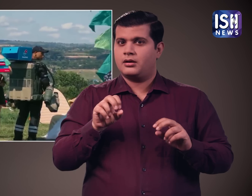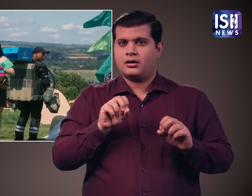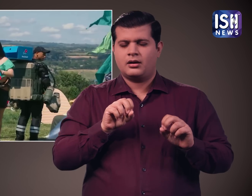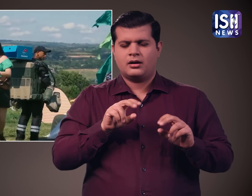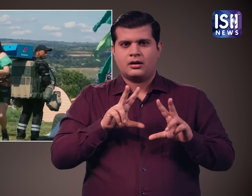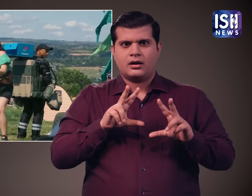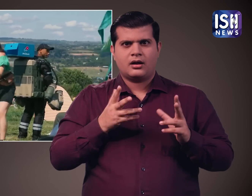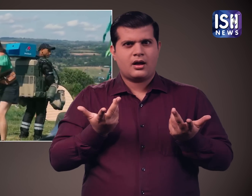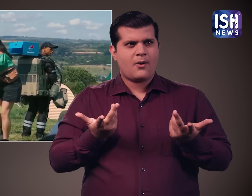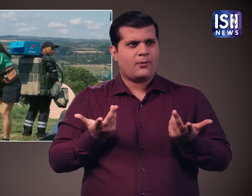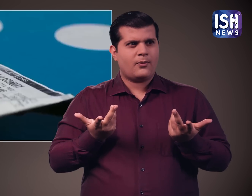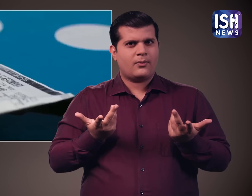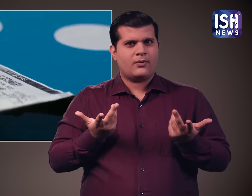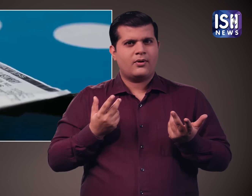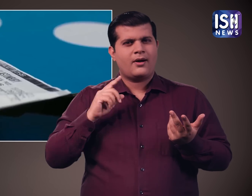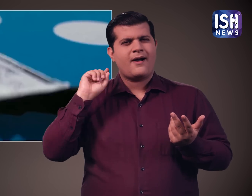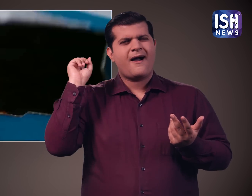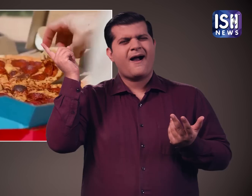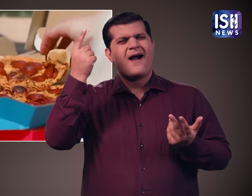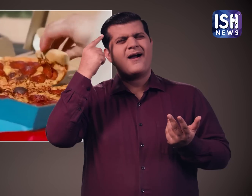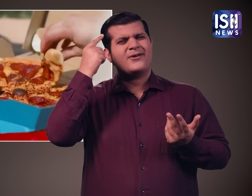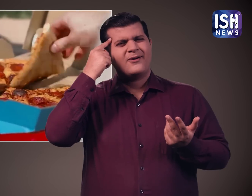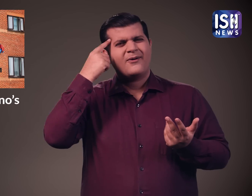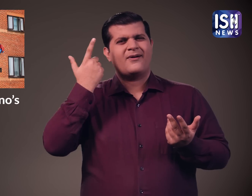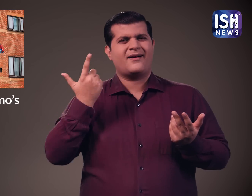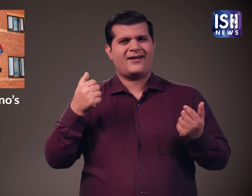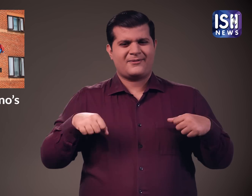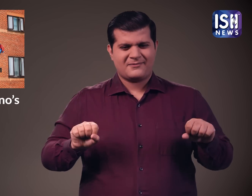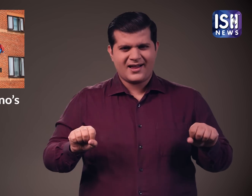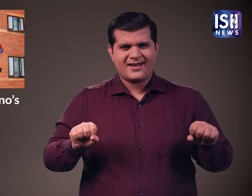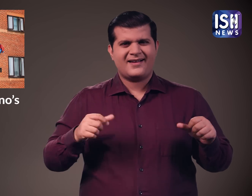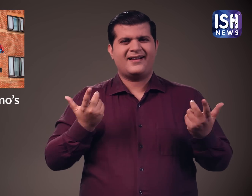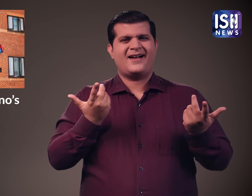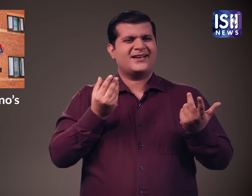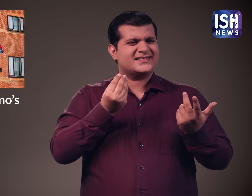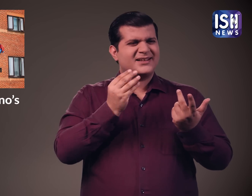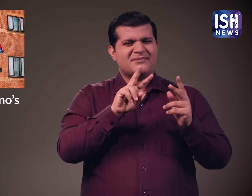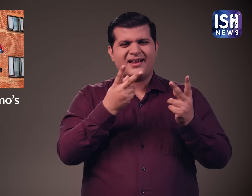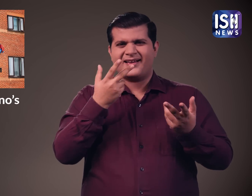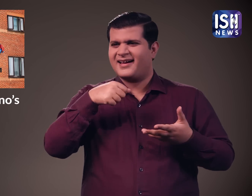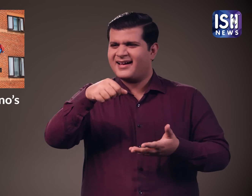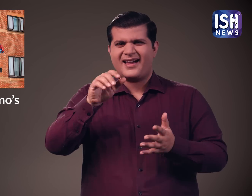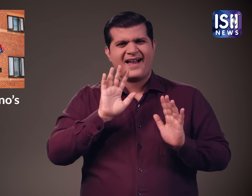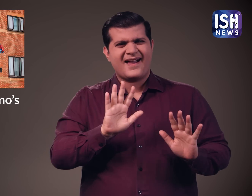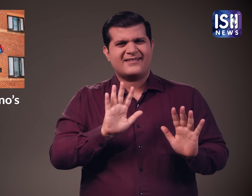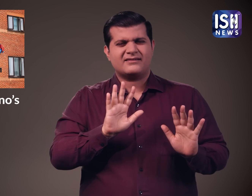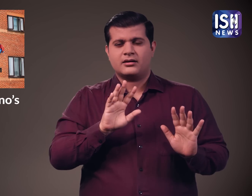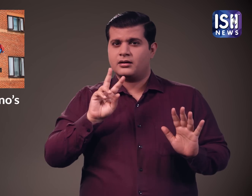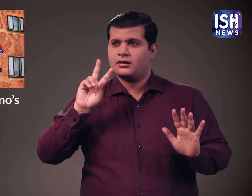पर यकीन नहीं हो रहा था लगभग सभी डिलिवरी एजेंट मोटर साइकल या किसी अन्यमाद्यम से ओडर पहुँचाते है ये बहुत